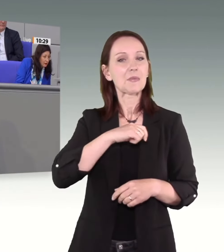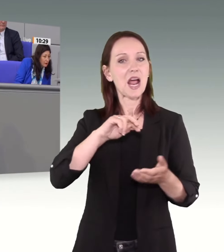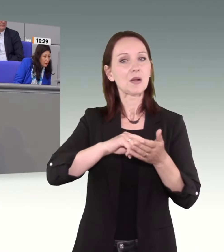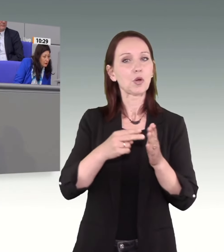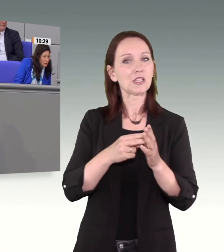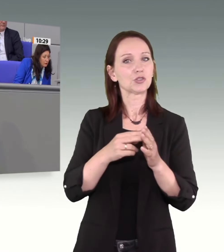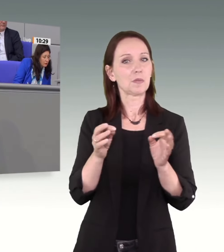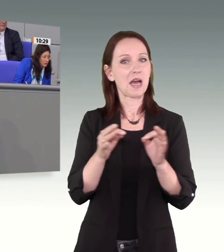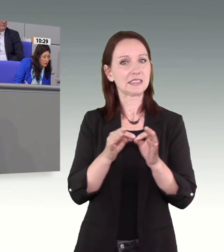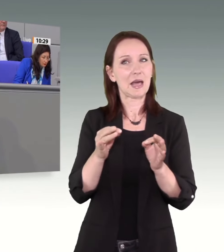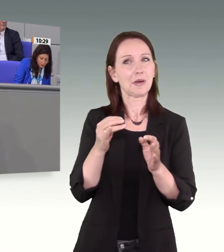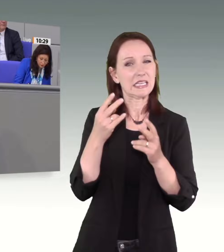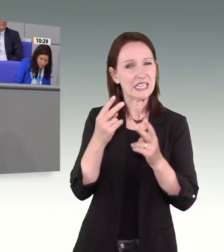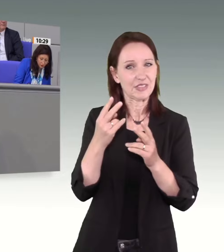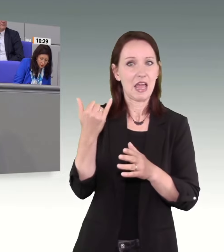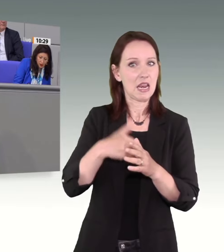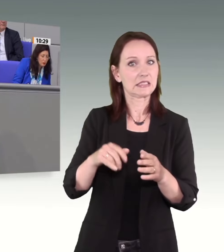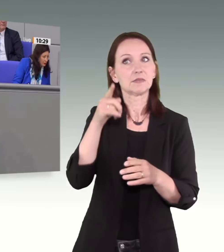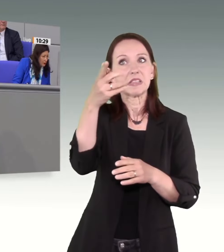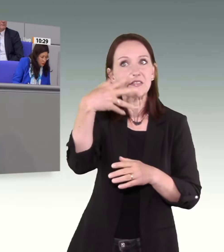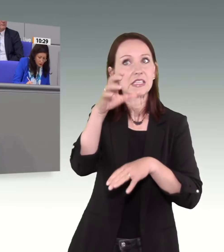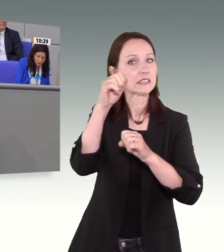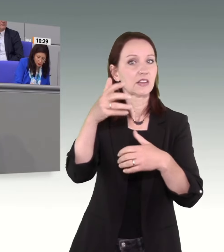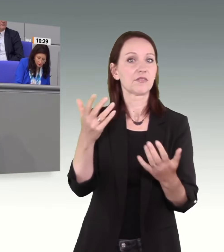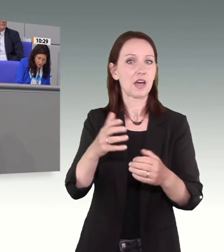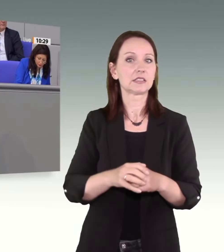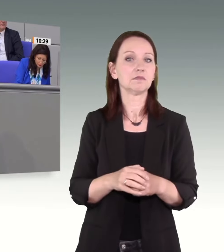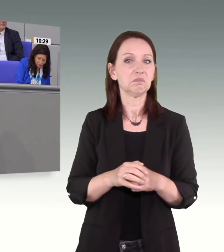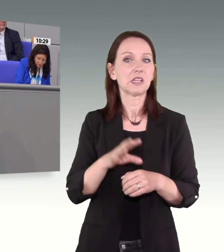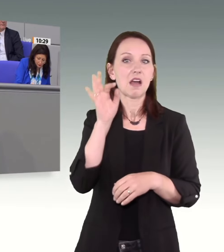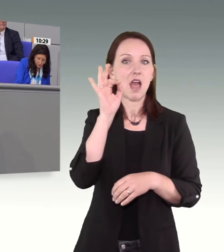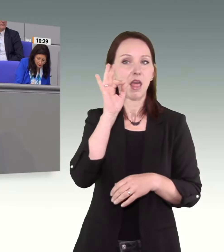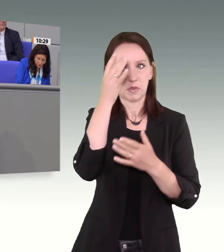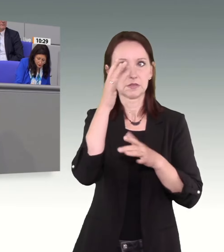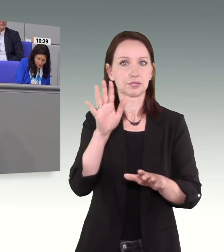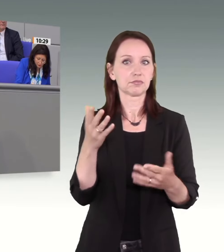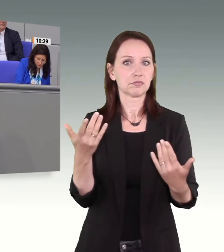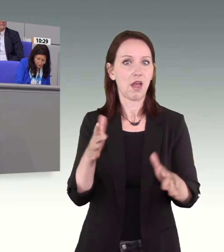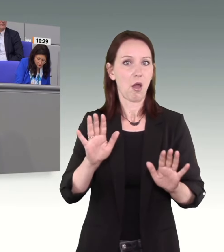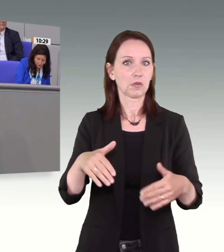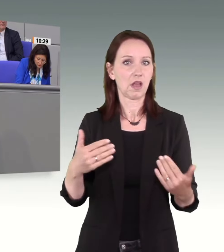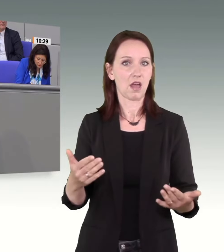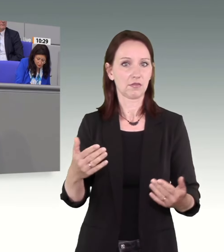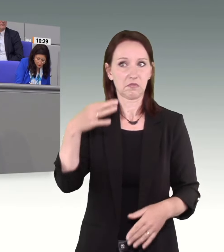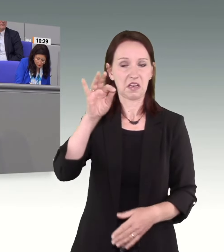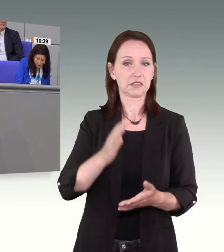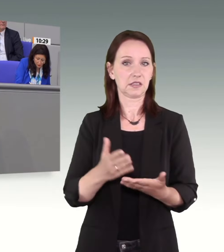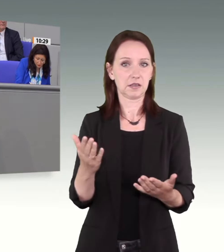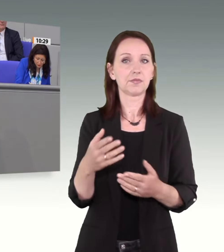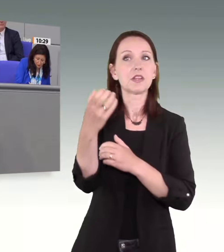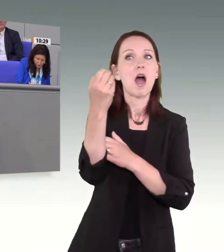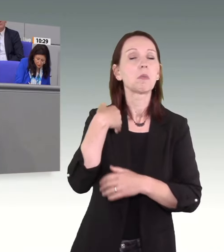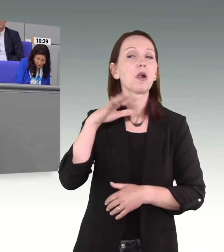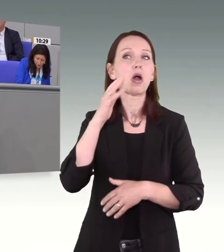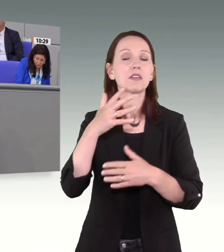verständigen konnte, war die Fragabe von Cannabis. Das Einzige, das aus dieser Ampel dann gelegentlich zu hören ist, sind Anpassungen